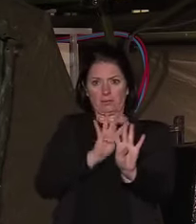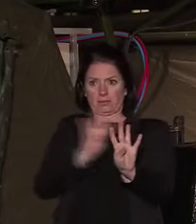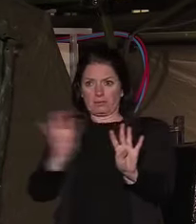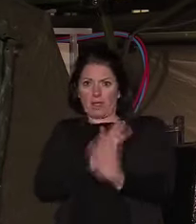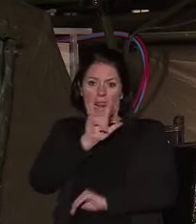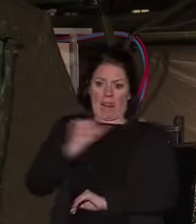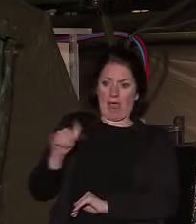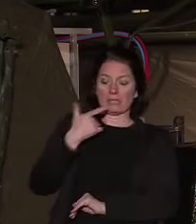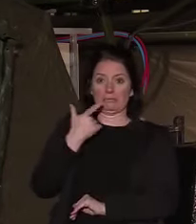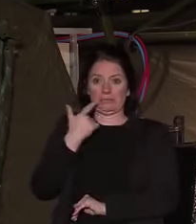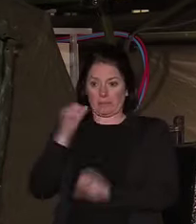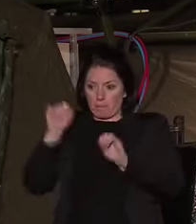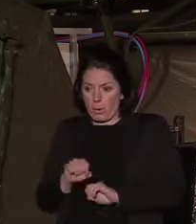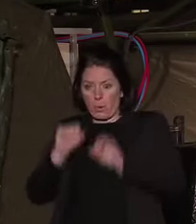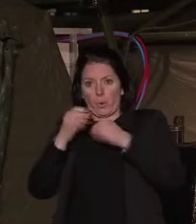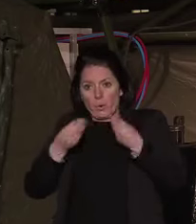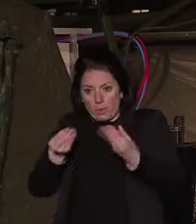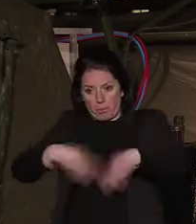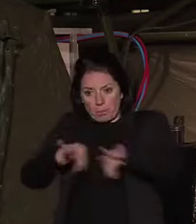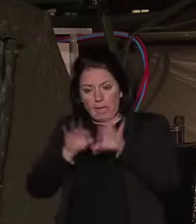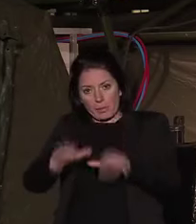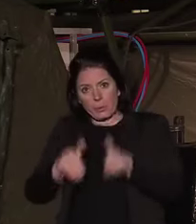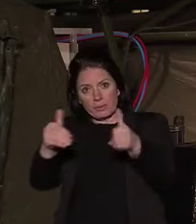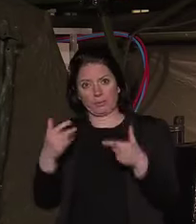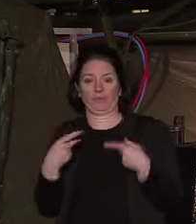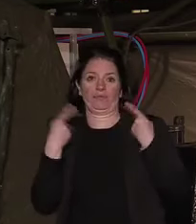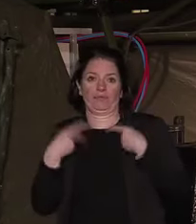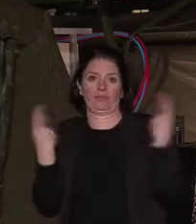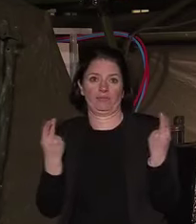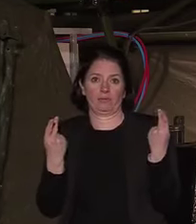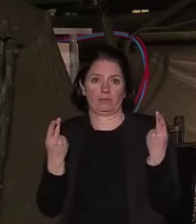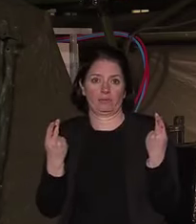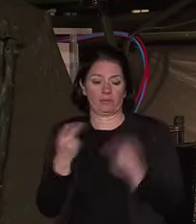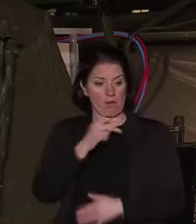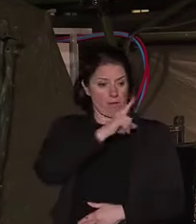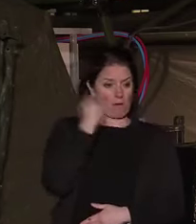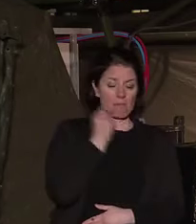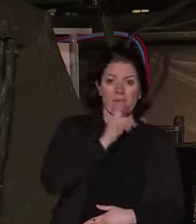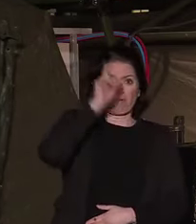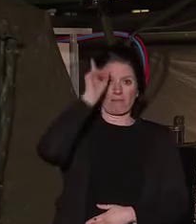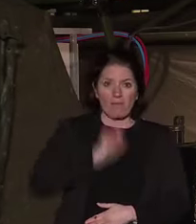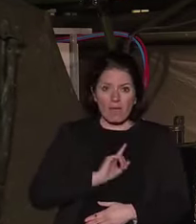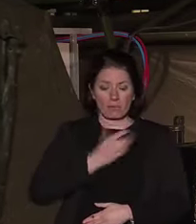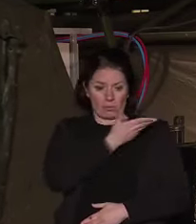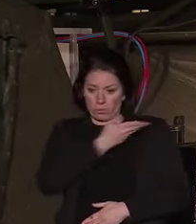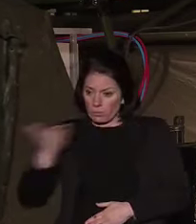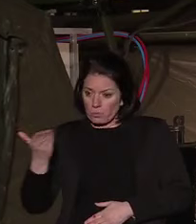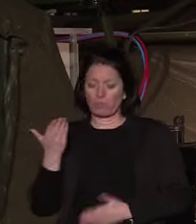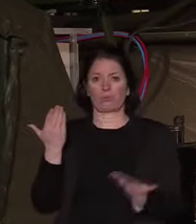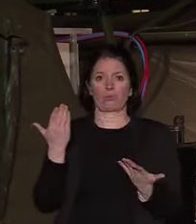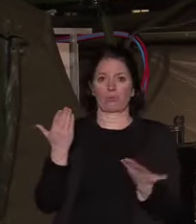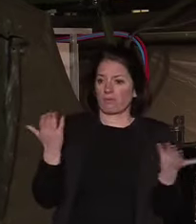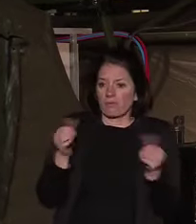au pays de continuer à vivre ce sont les femmes et les hommes qui transportent,